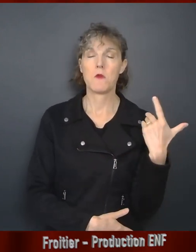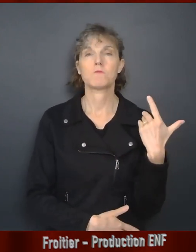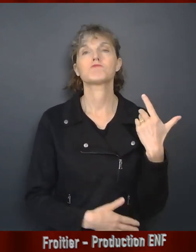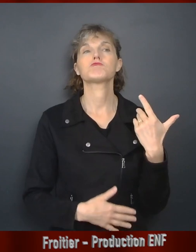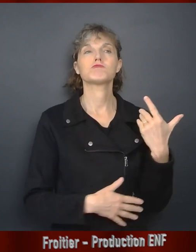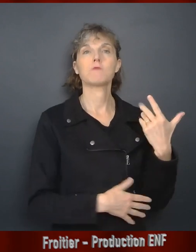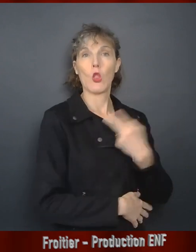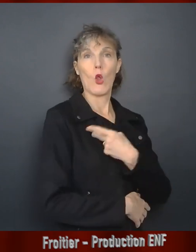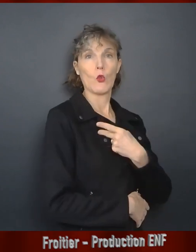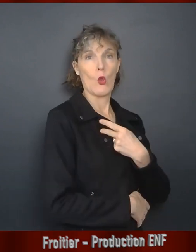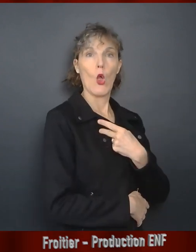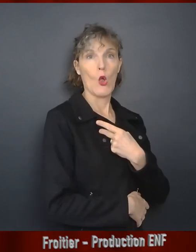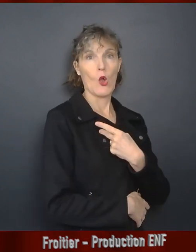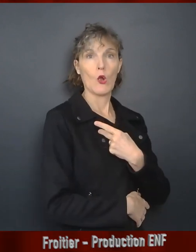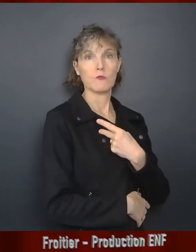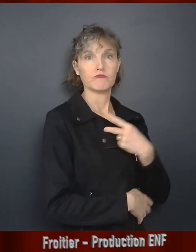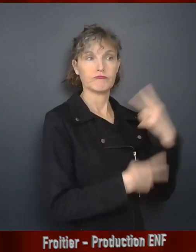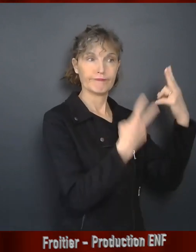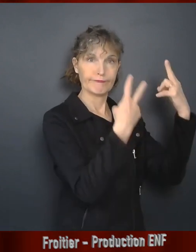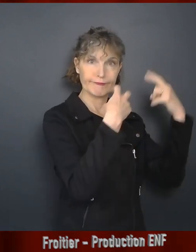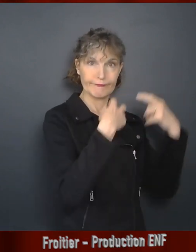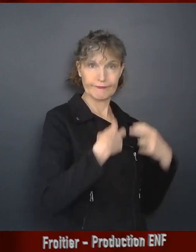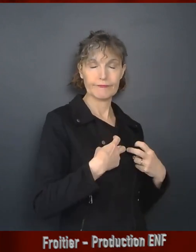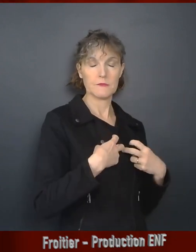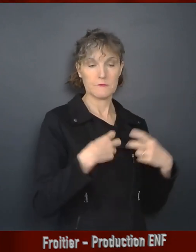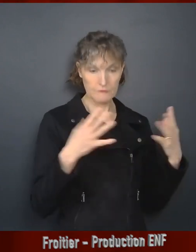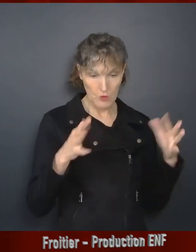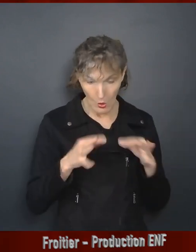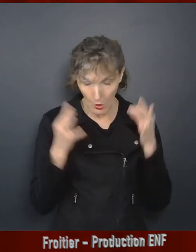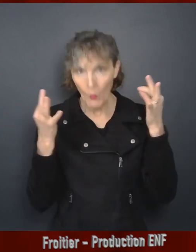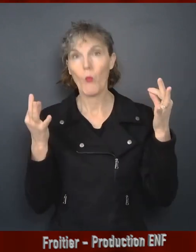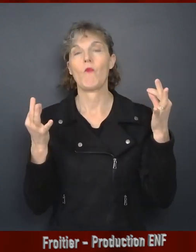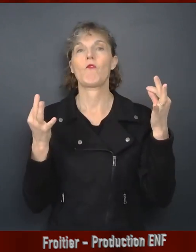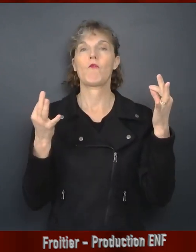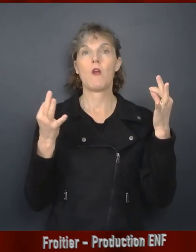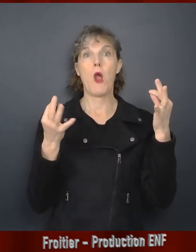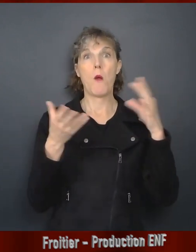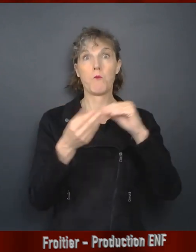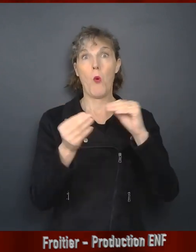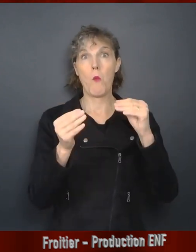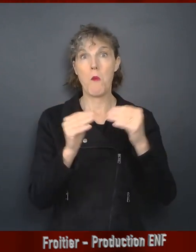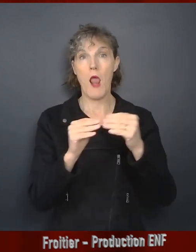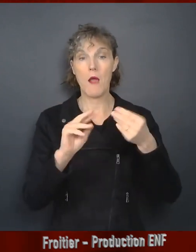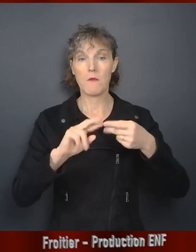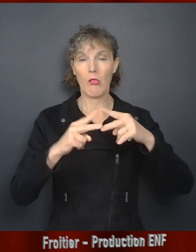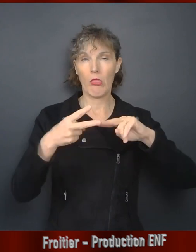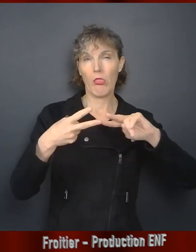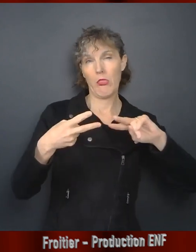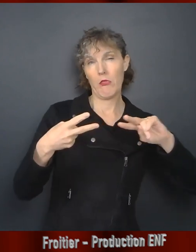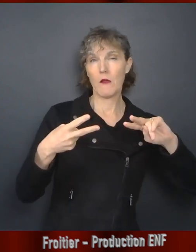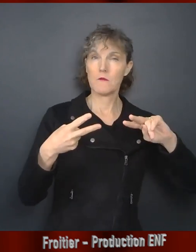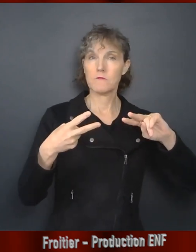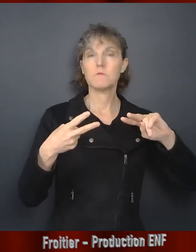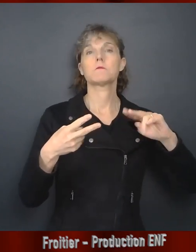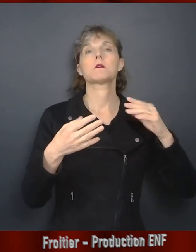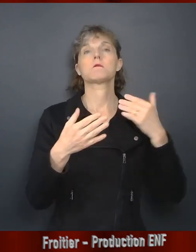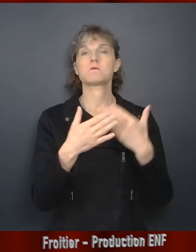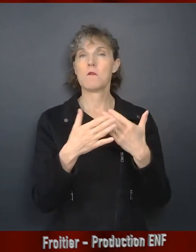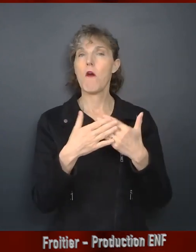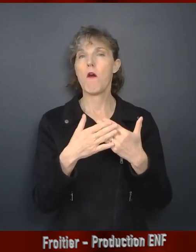Récemment, j'ai été diagnostiquée avec un trouble neurologique très rare appelé en anglais